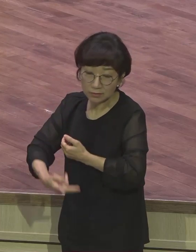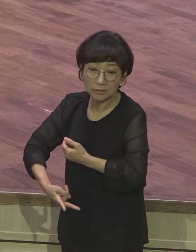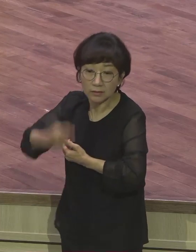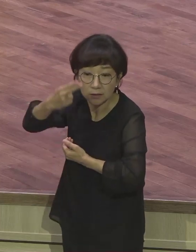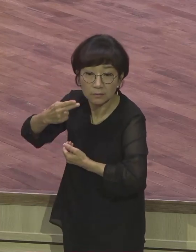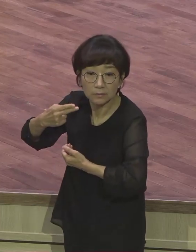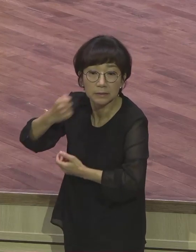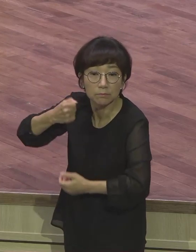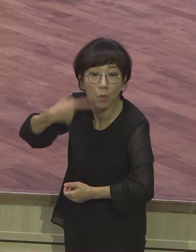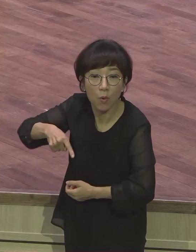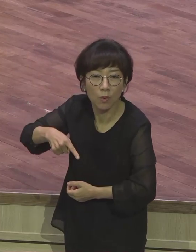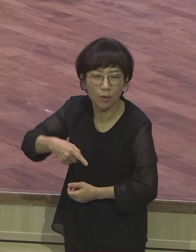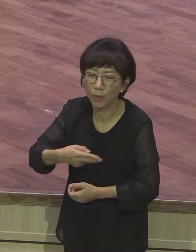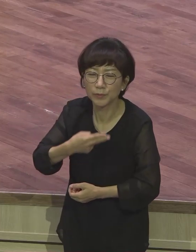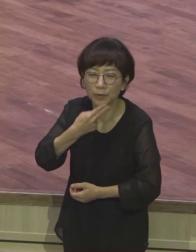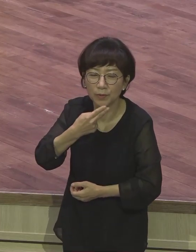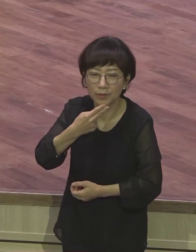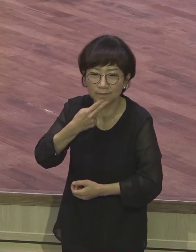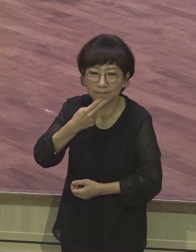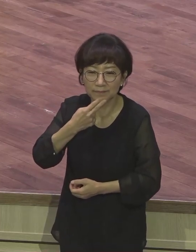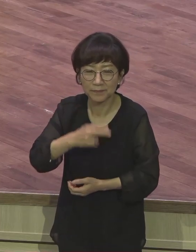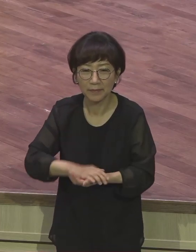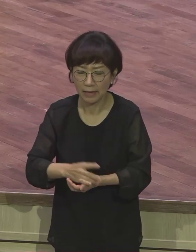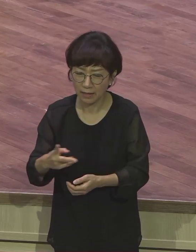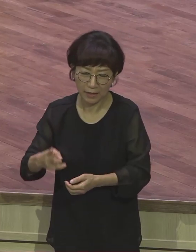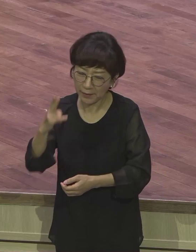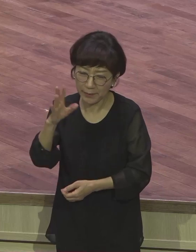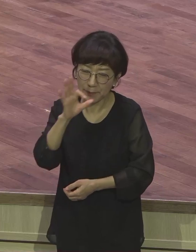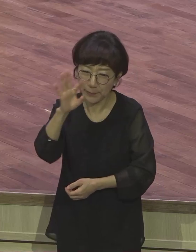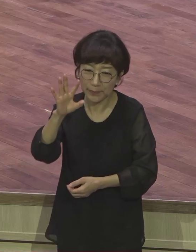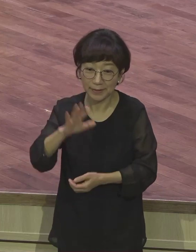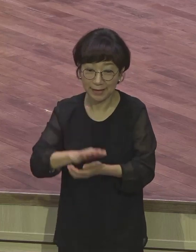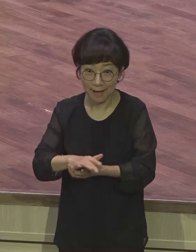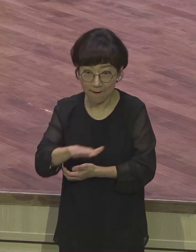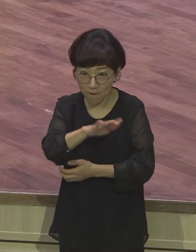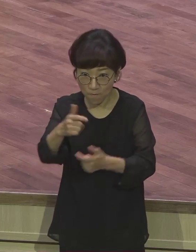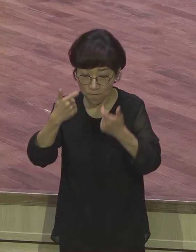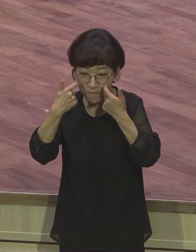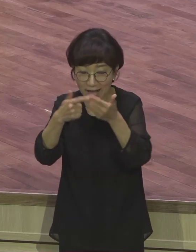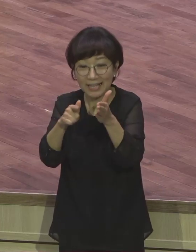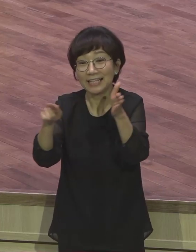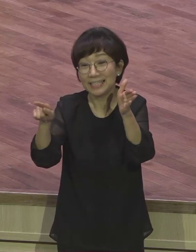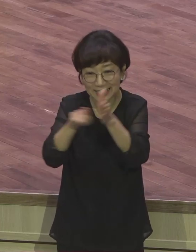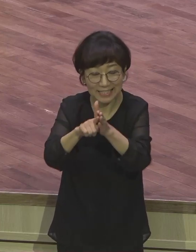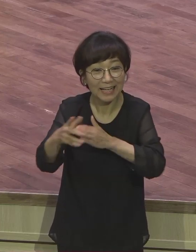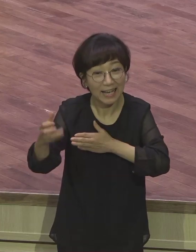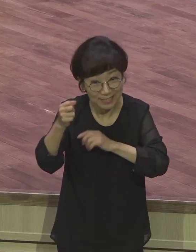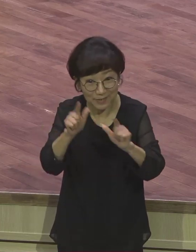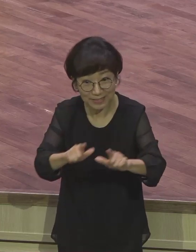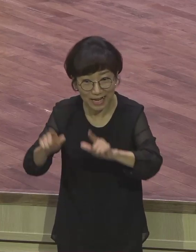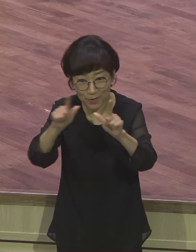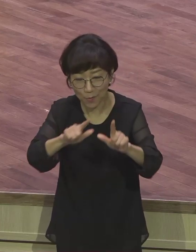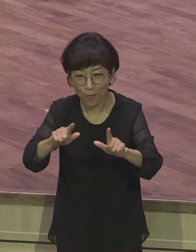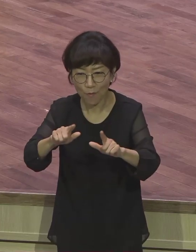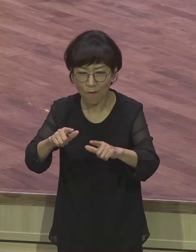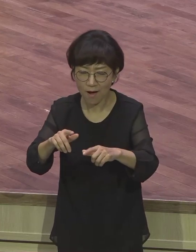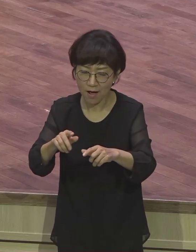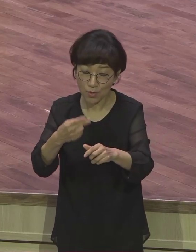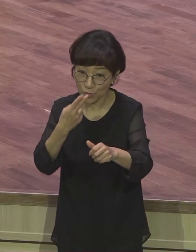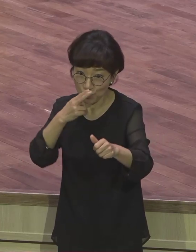못 끊어요. 이런 절대 확신의 삶을 살면서 무한도전하는 영계승돌 다 되시기를